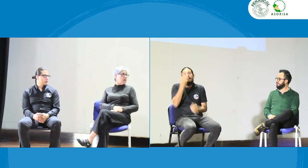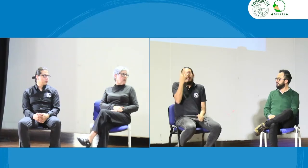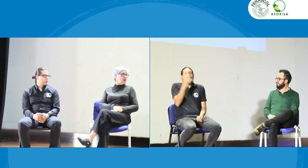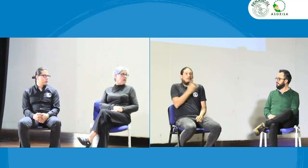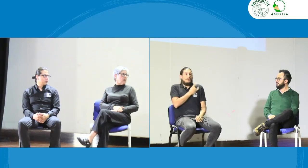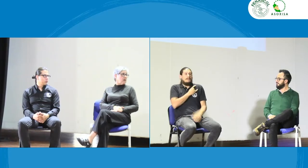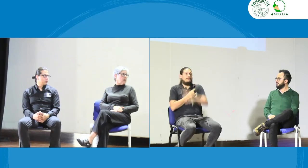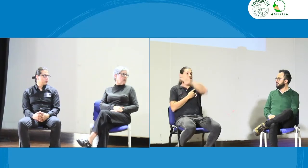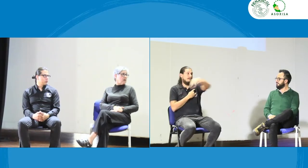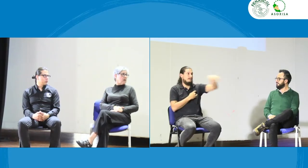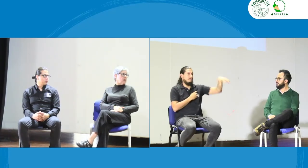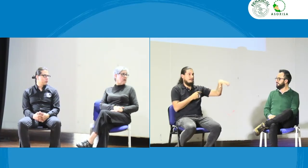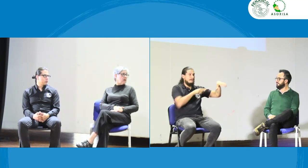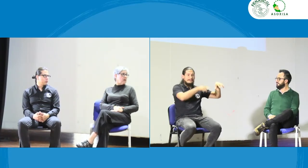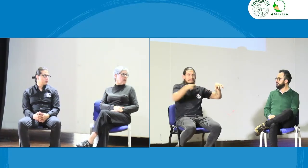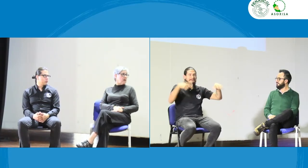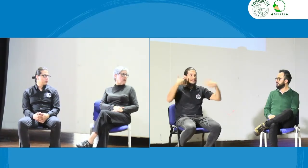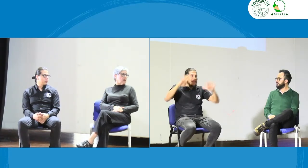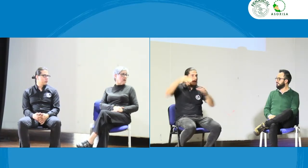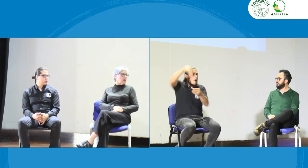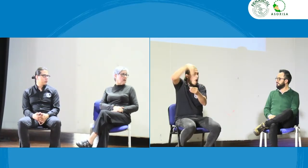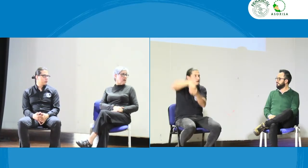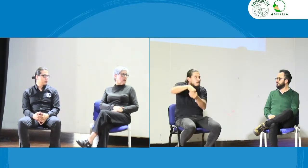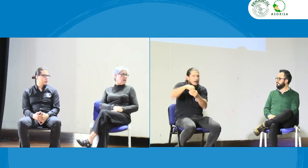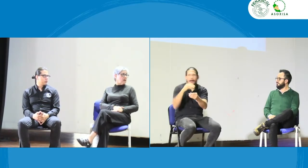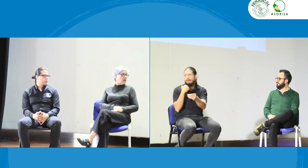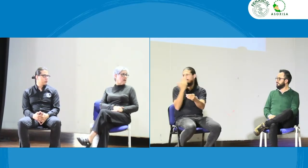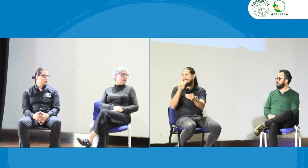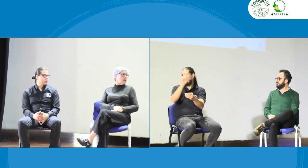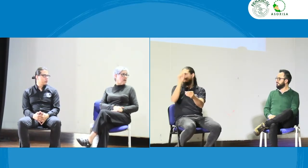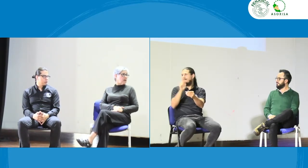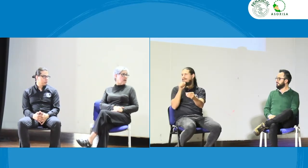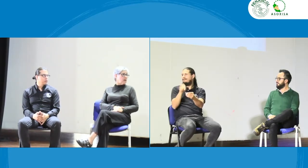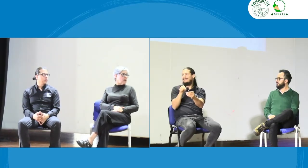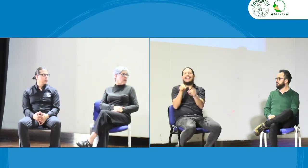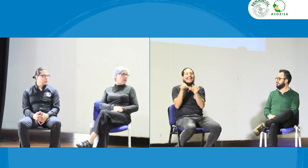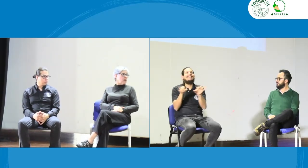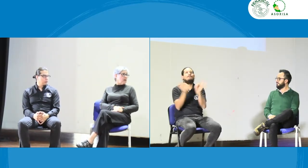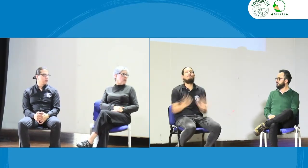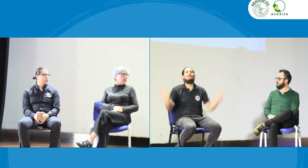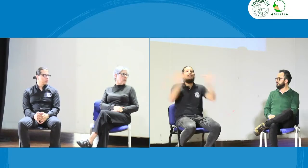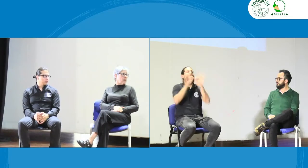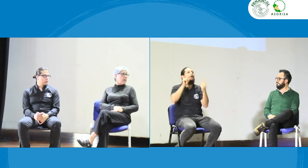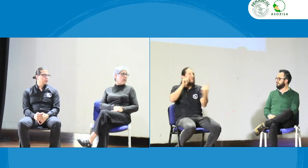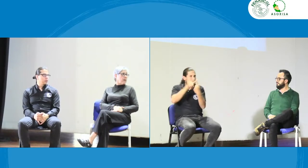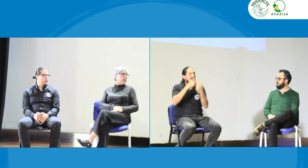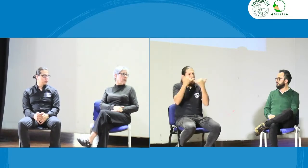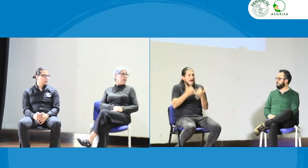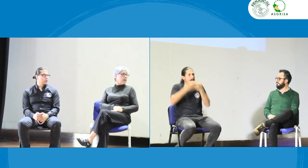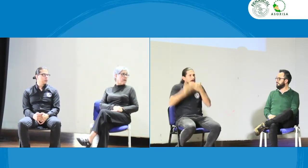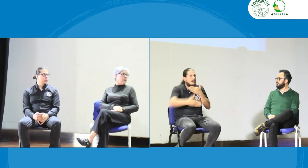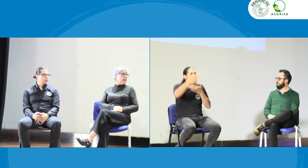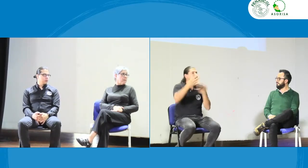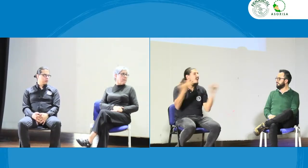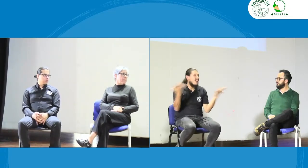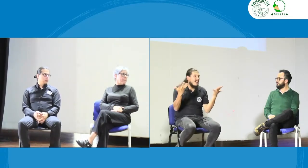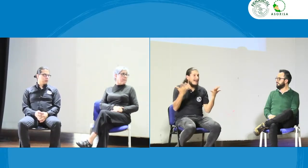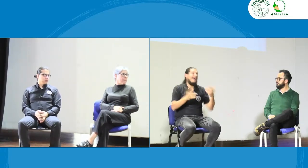sería interesante que en las universidades se piense que se tienen esas tarjetas profesionales como se ha pensado eso entonces hay que hacer un